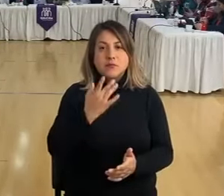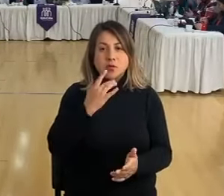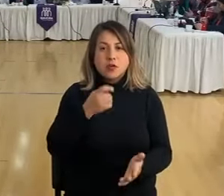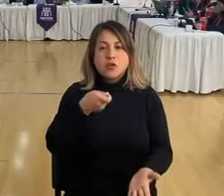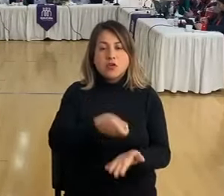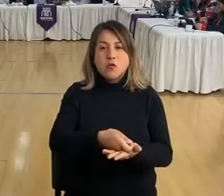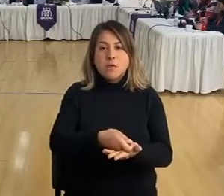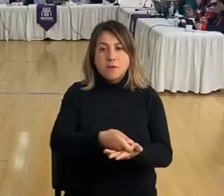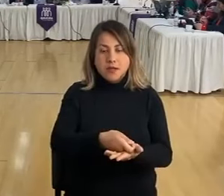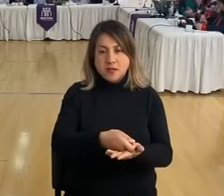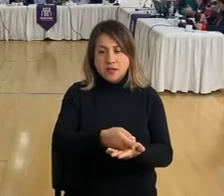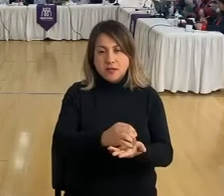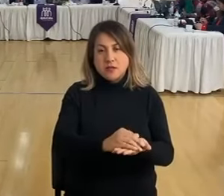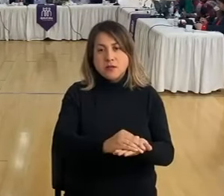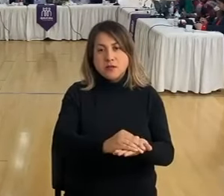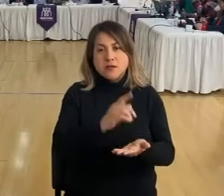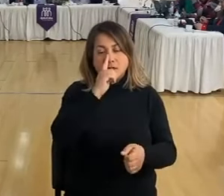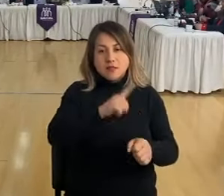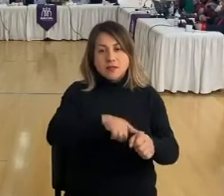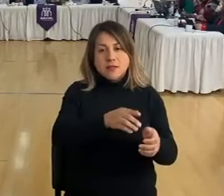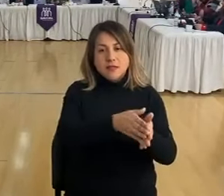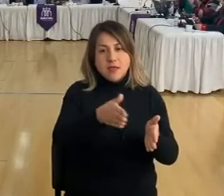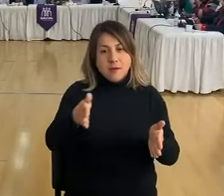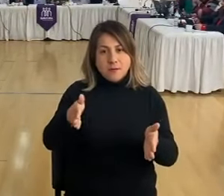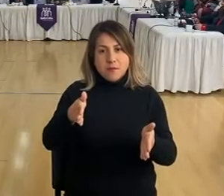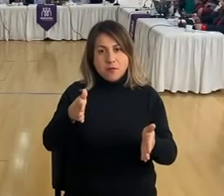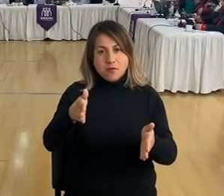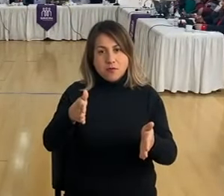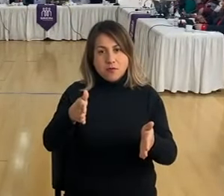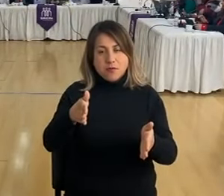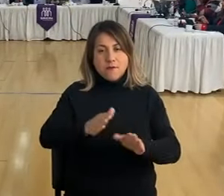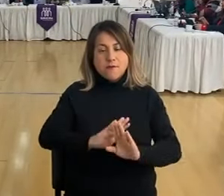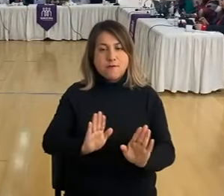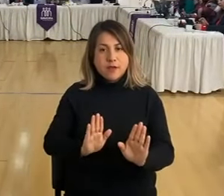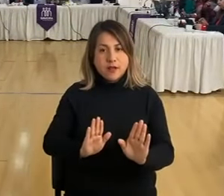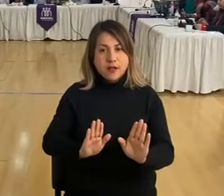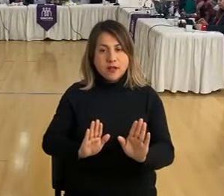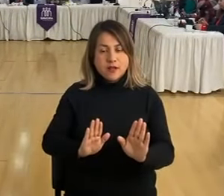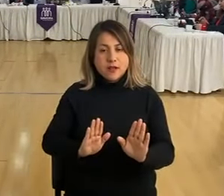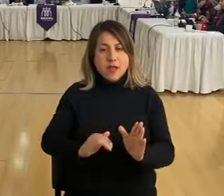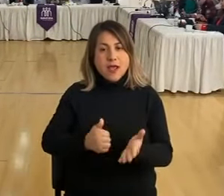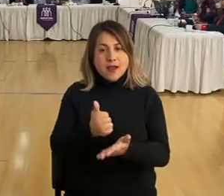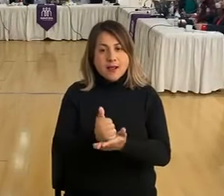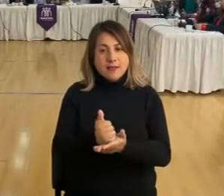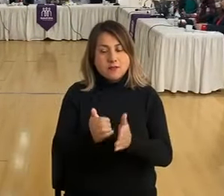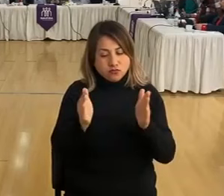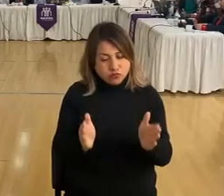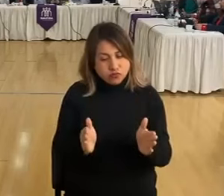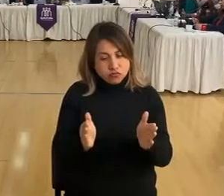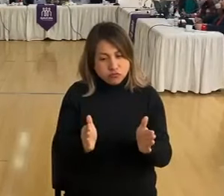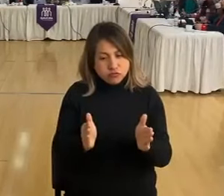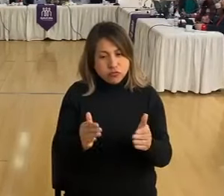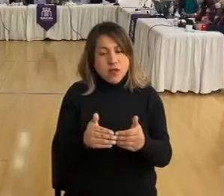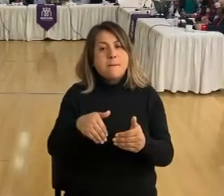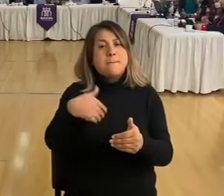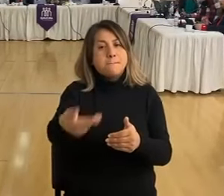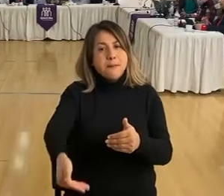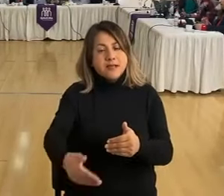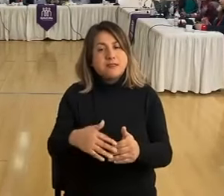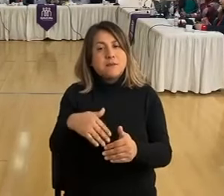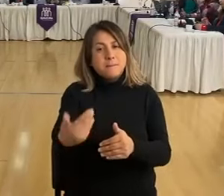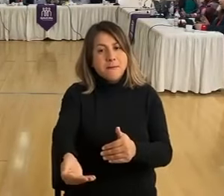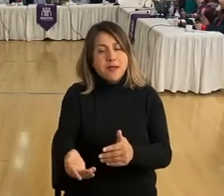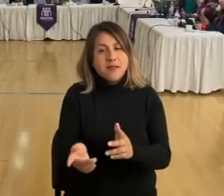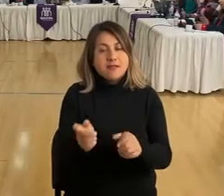exceden los periodos alcaldicios. Lo dije anteriormente y también lo dije